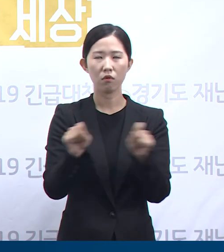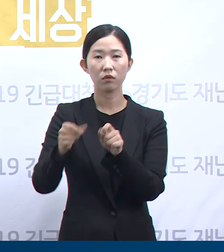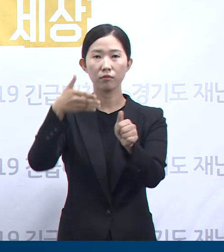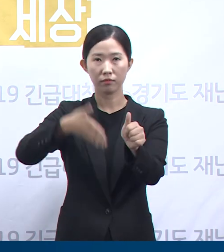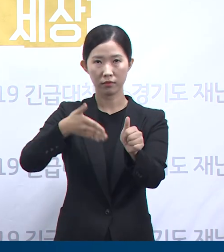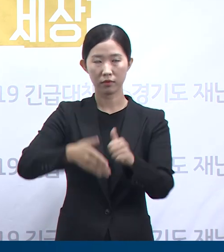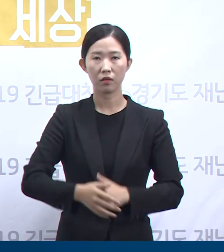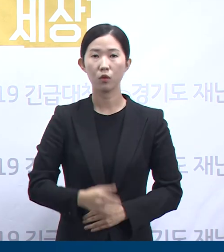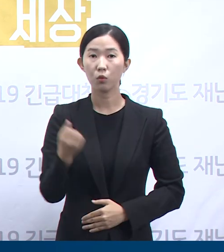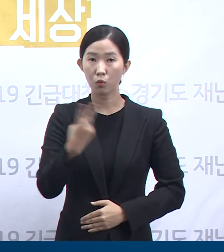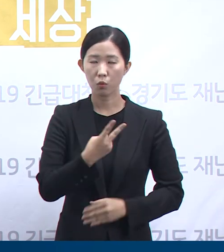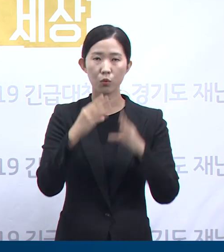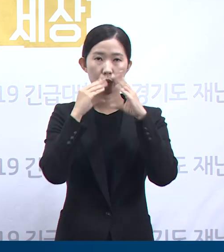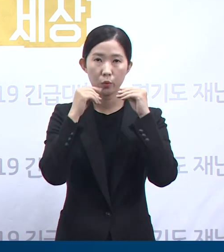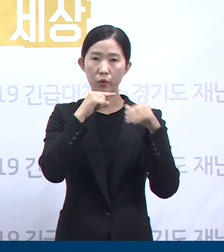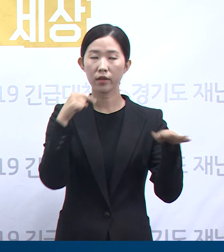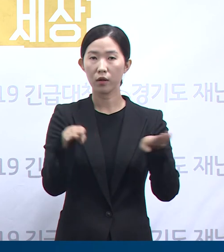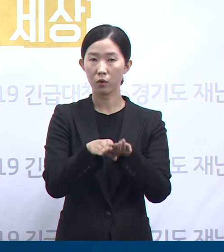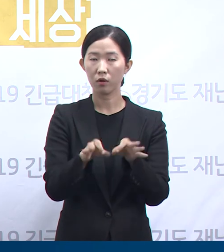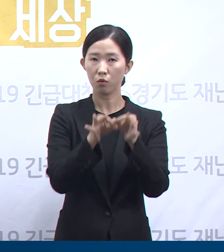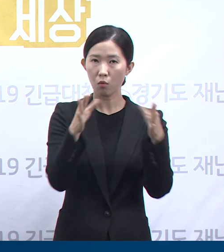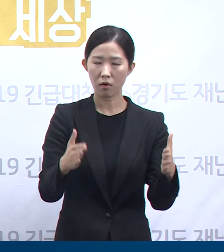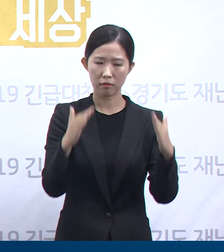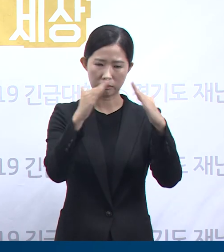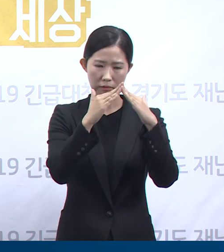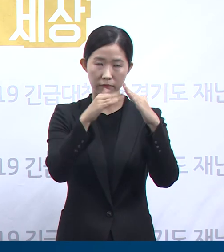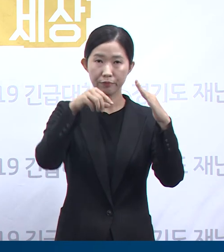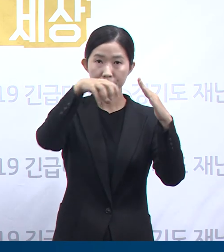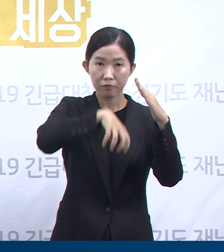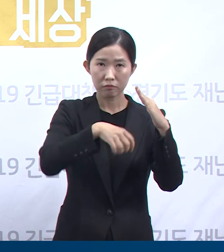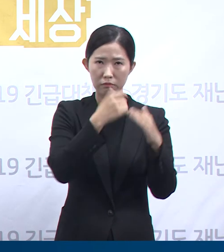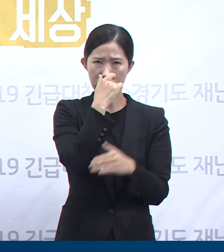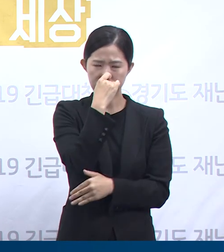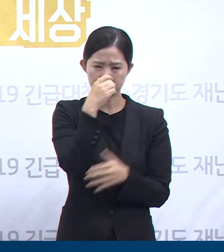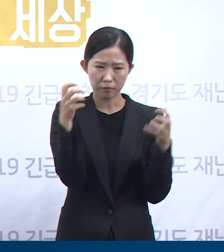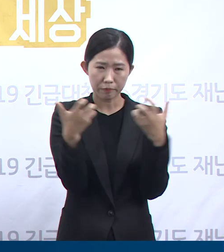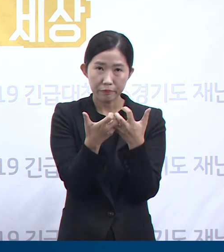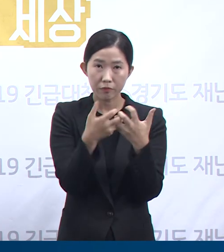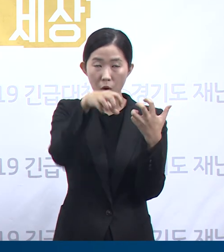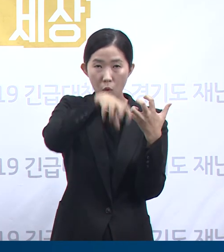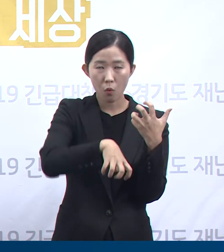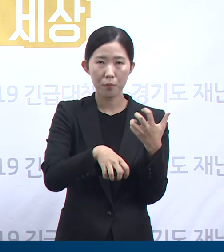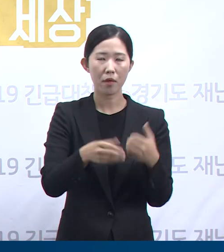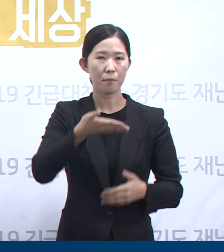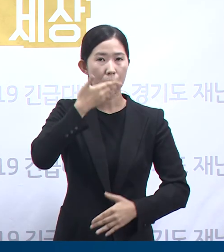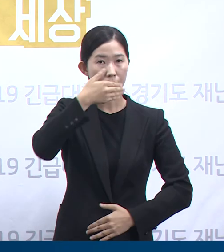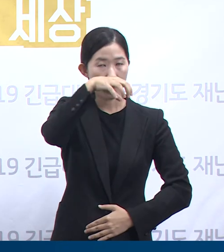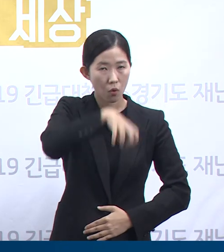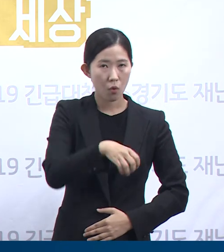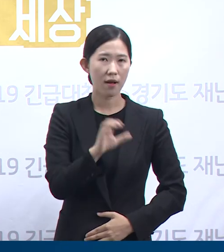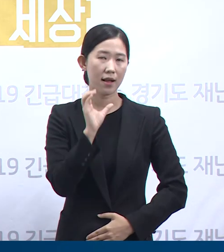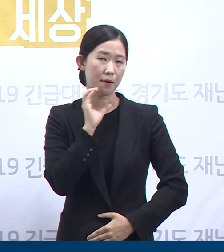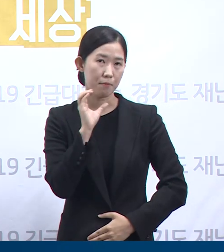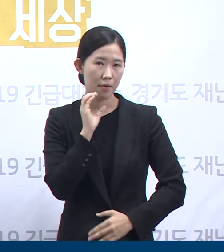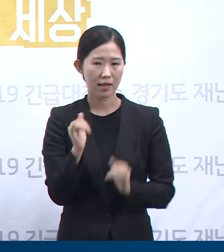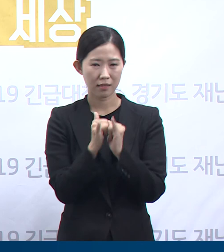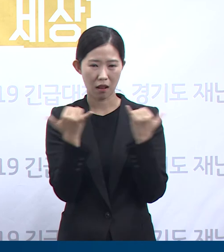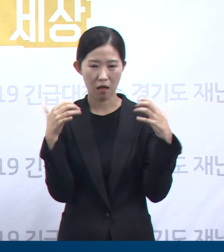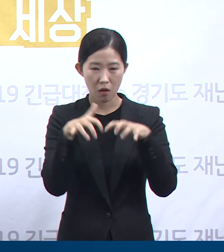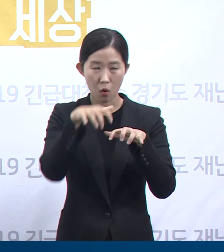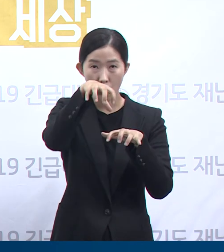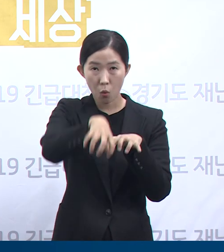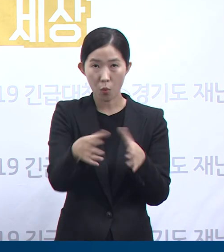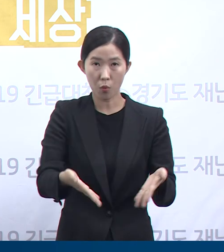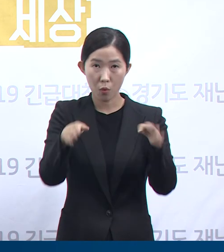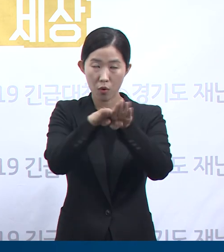특히 주말 동안 밀집, 밀폐, 밀접 접촉이 예상되는 음식점, 카페, 다중이용시설 방문을 자제해 주실